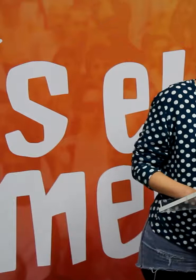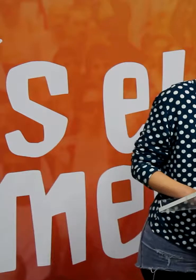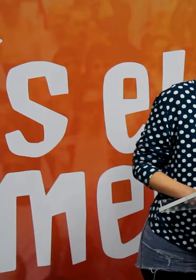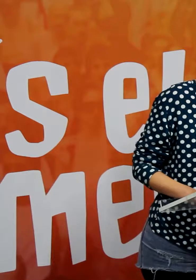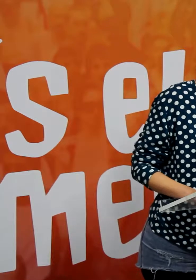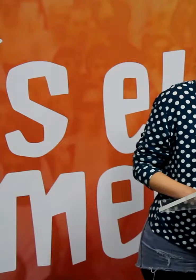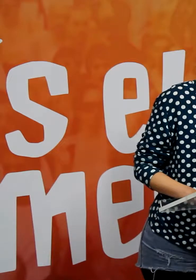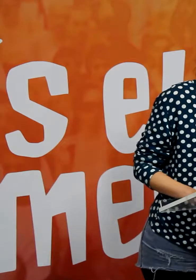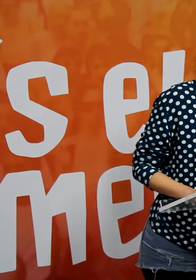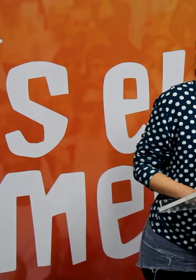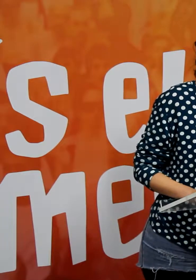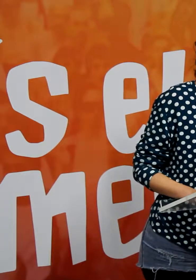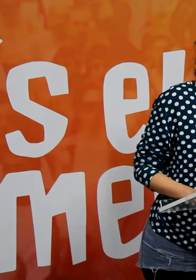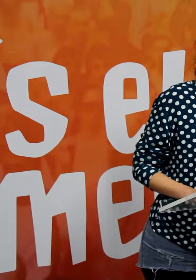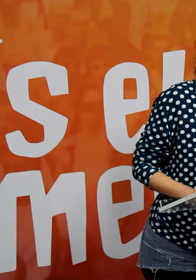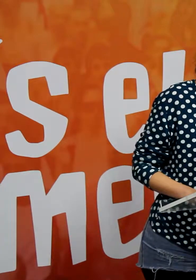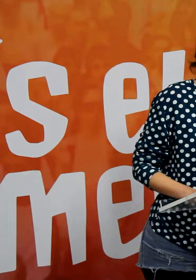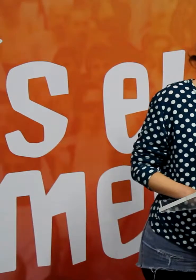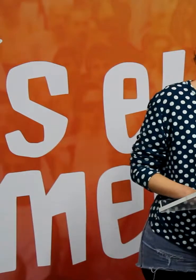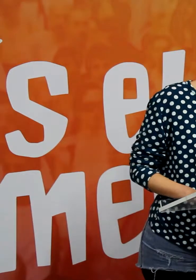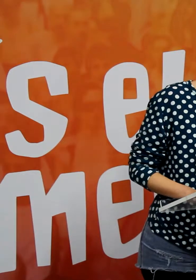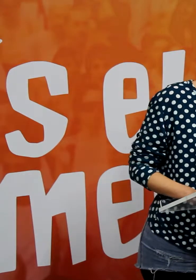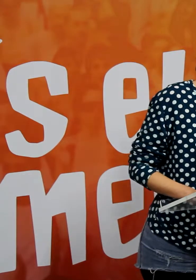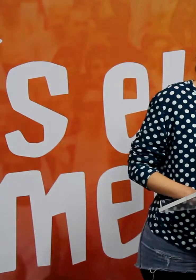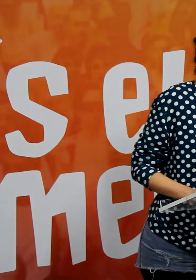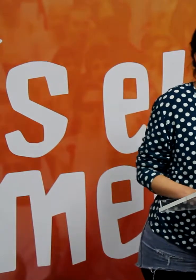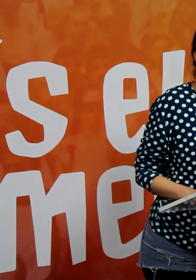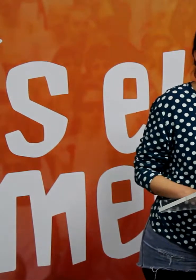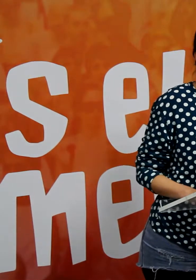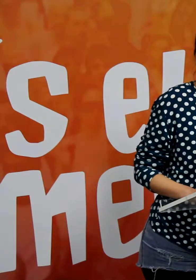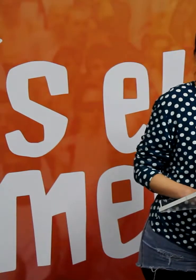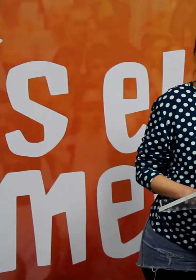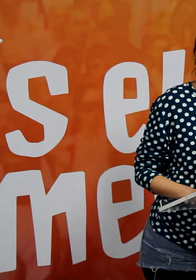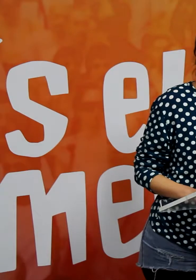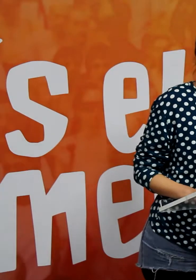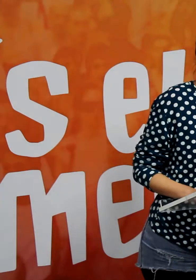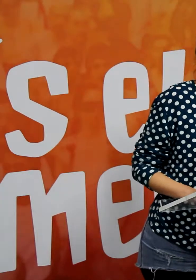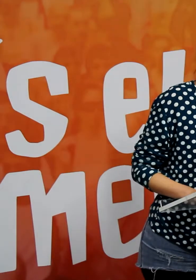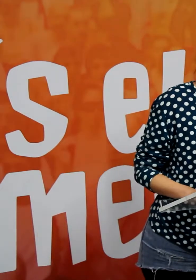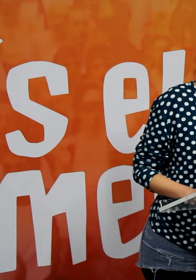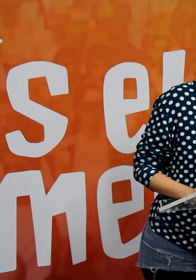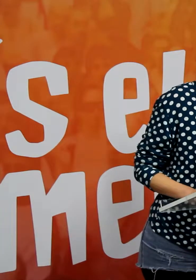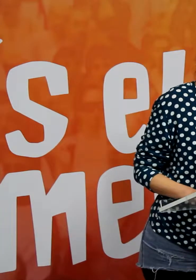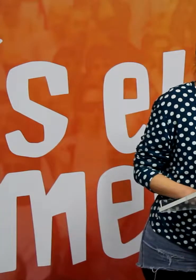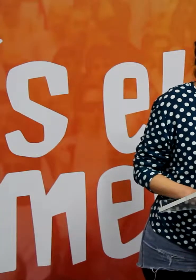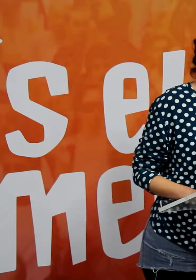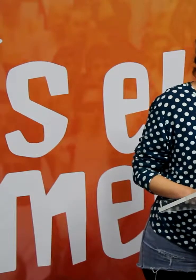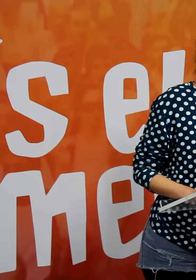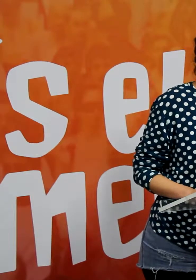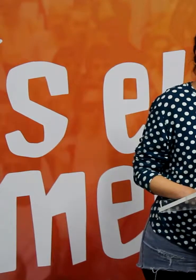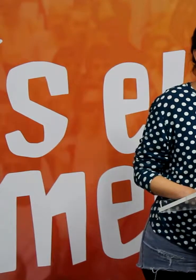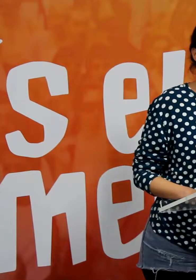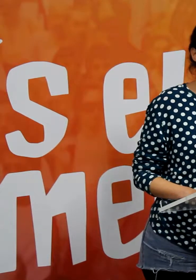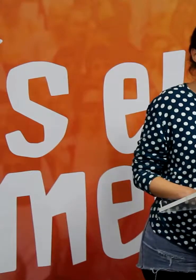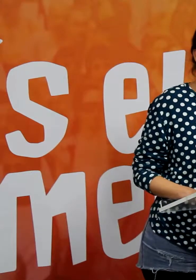tenint una carrera i un màster, tenia que anar o no a treballar i si treballava, tenia que treballar de donar florero repartint